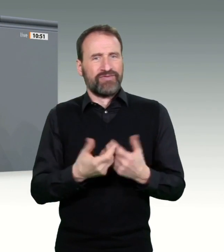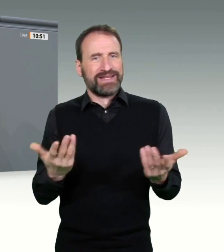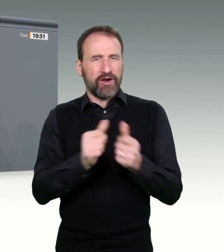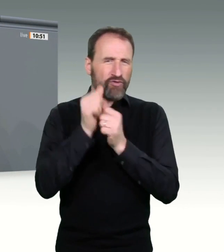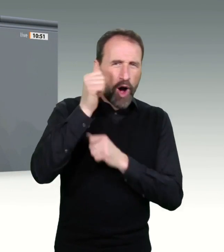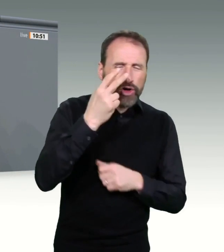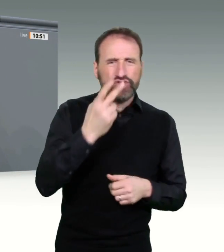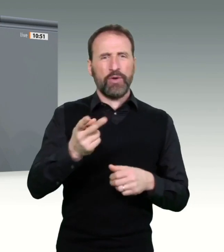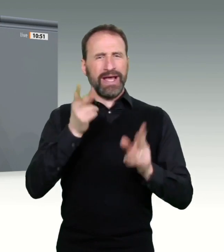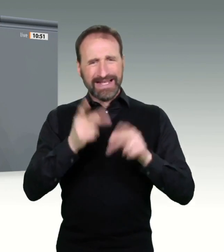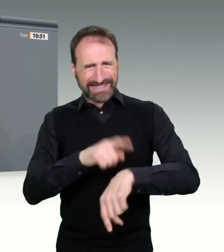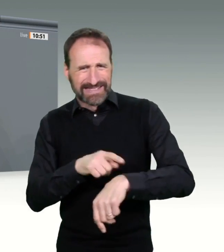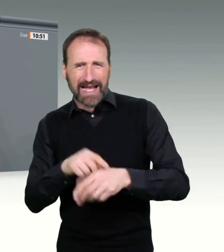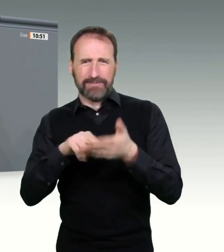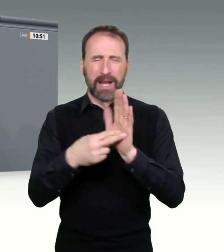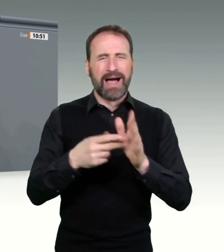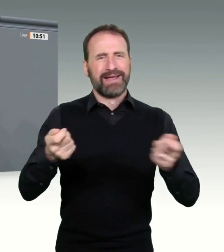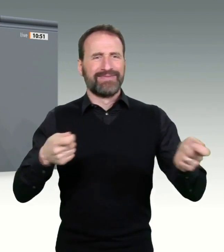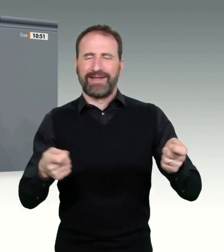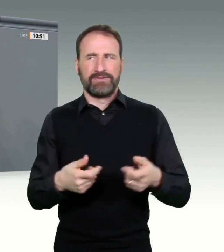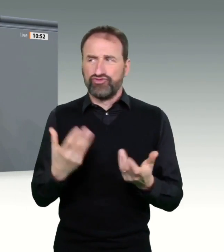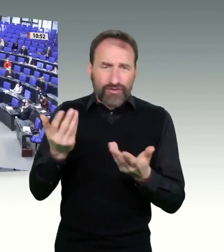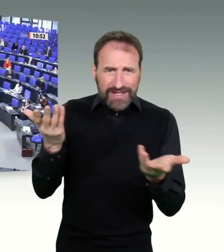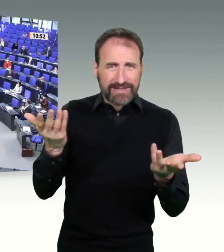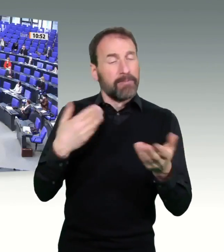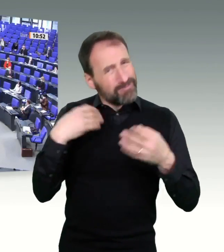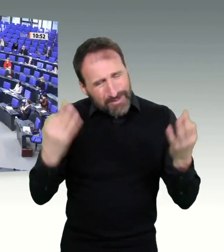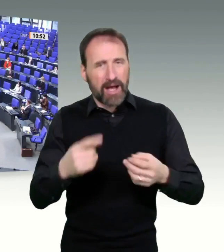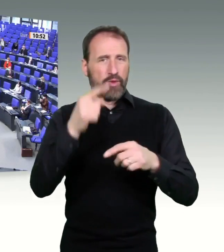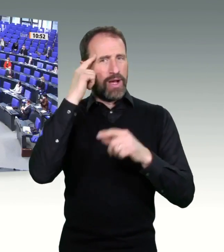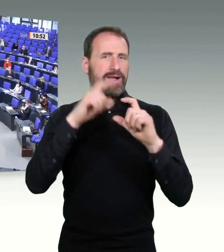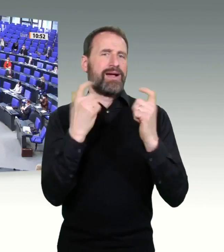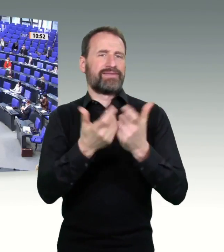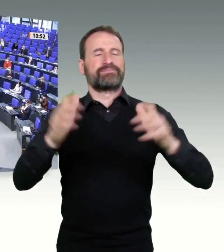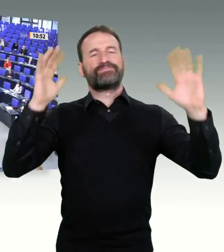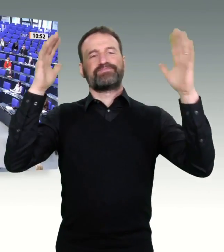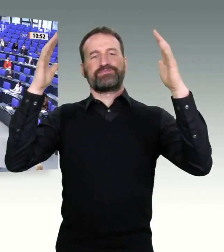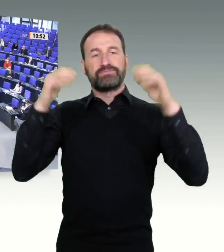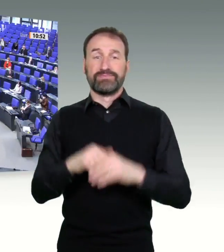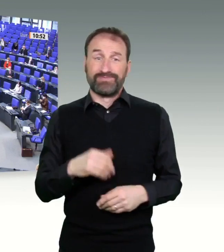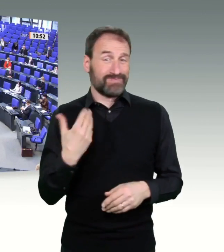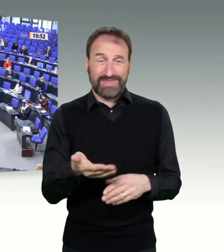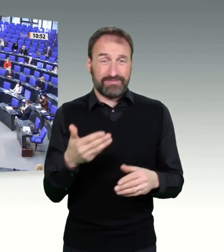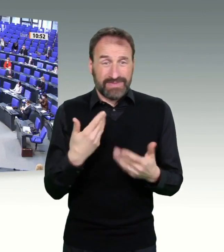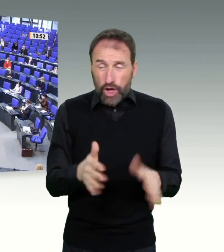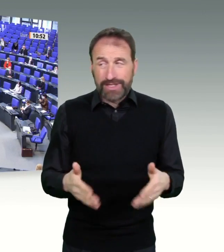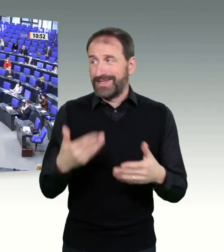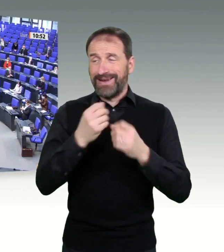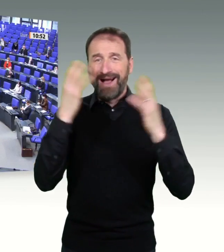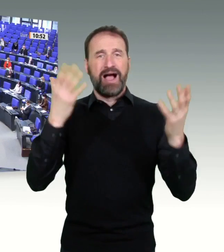längst hätte entlassen werden müssen. Meine Damen und Herren, ich weiß nicht, ob Ihnen bewusst ist, wie viel Vertrauen Sie allein mit dieser